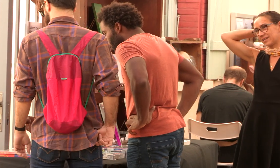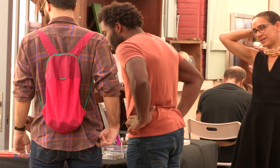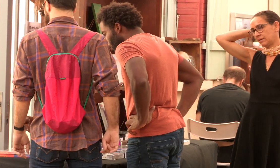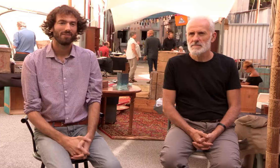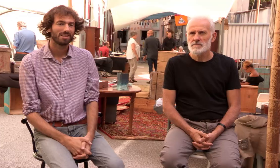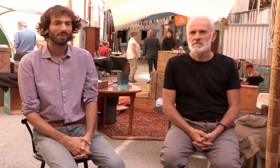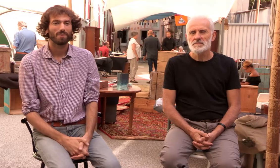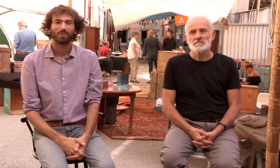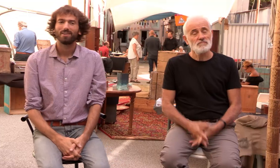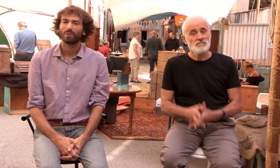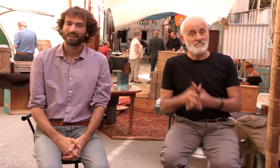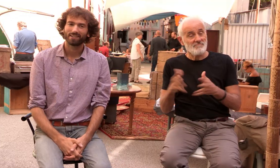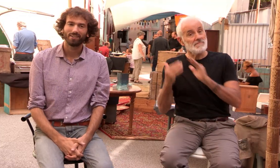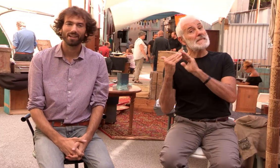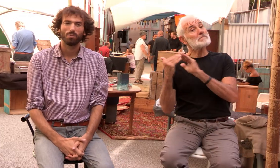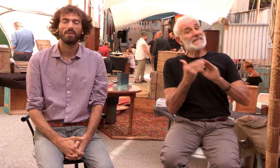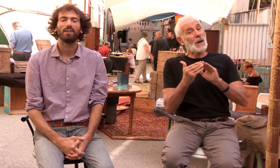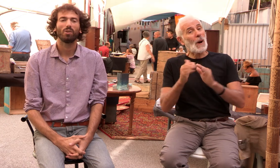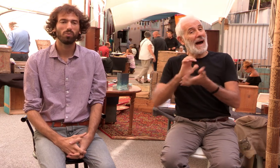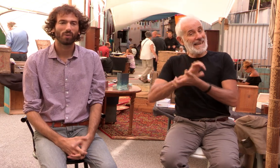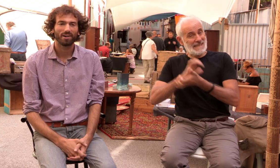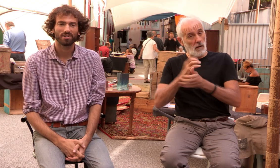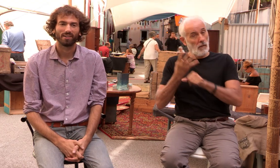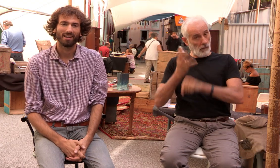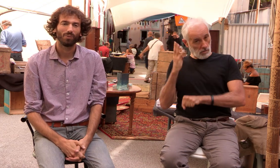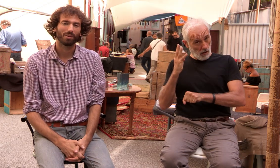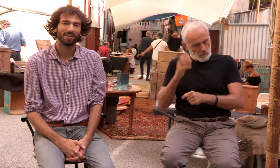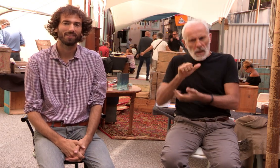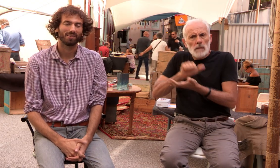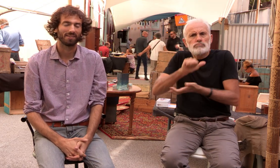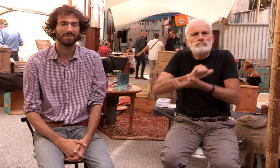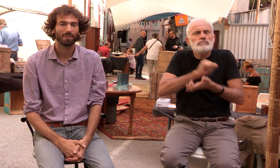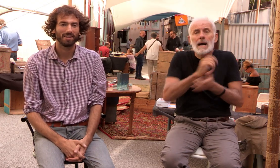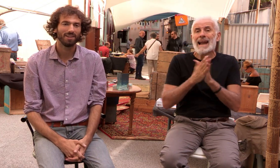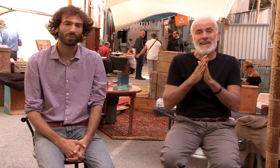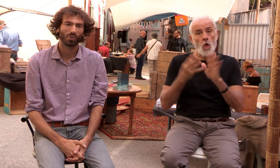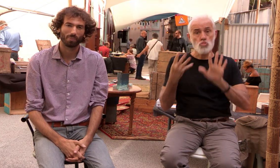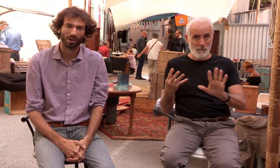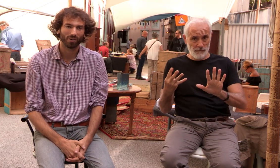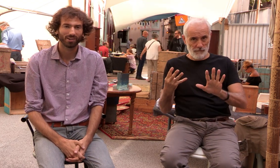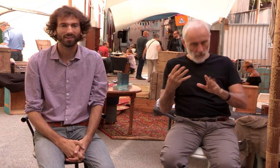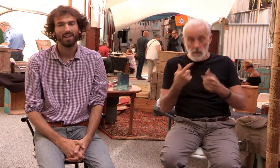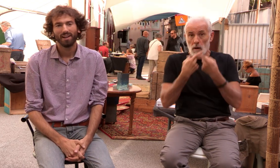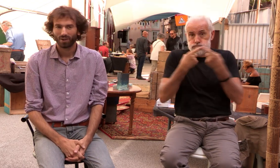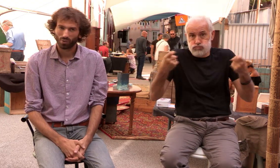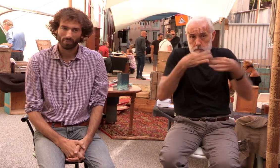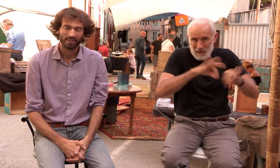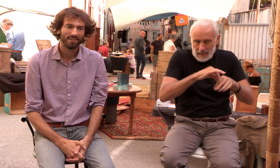Donc, effectivement, la maison d'édition a 4 ans, elle a publié 9 ouvrages et elle nous emmène dans divers pays, donc le Maroc, le Mali,